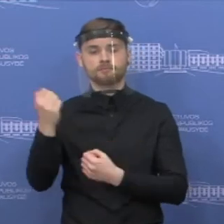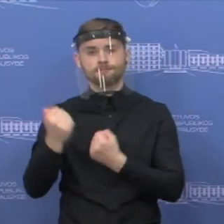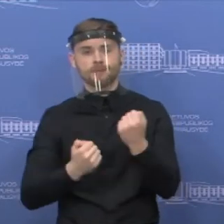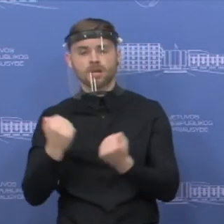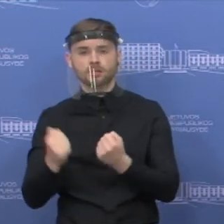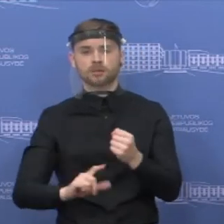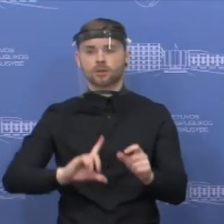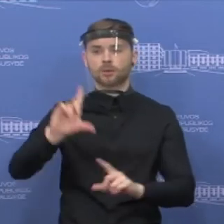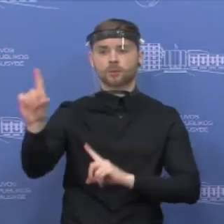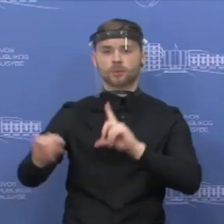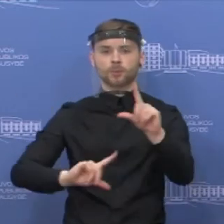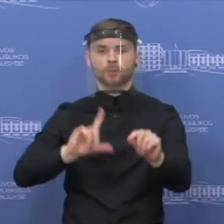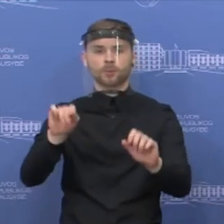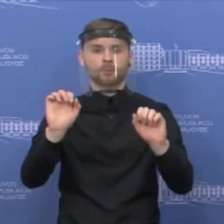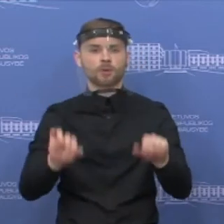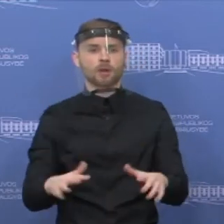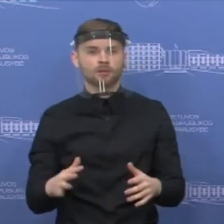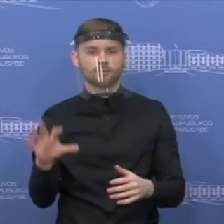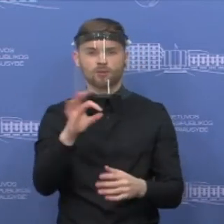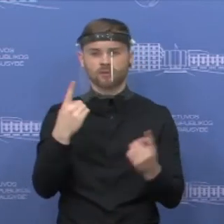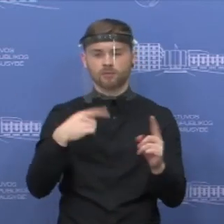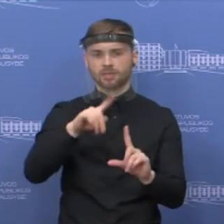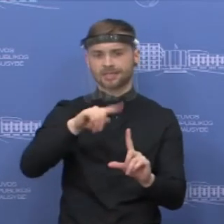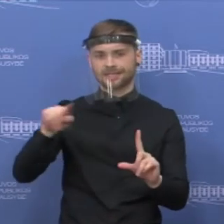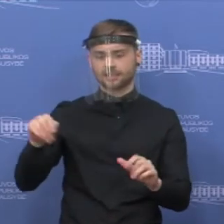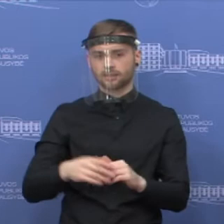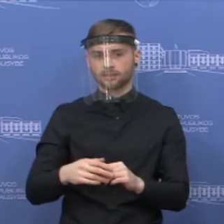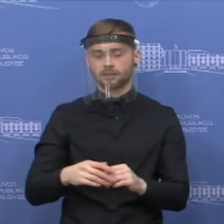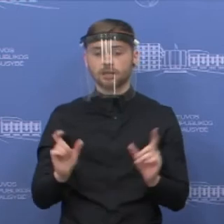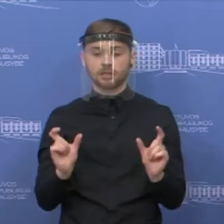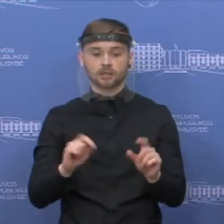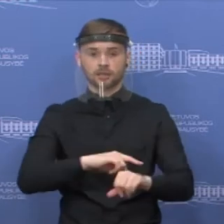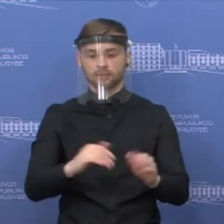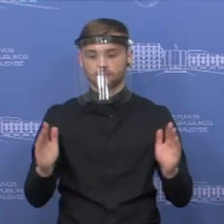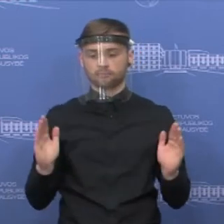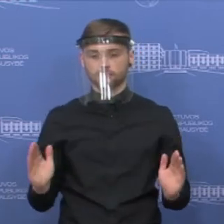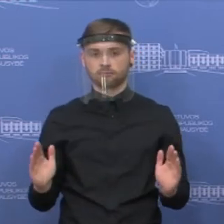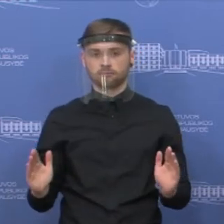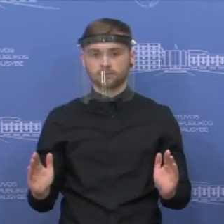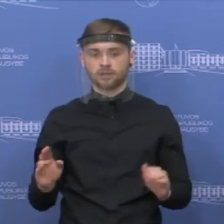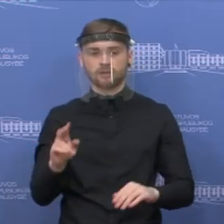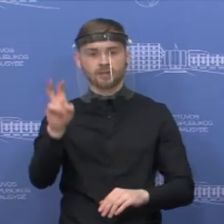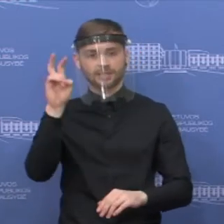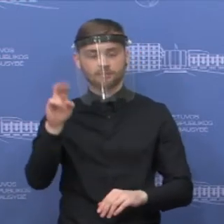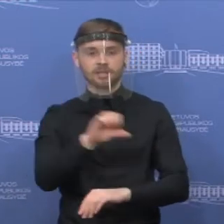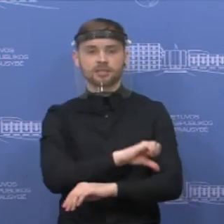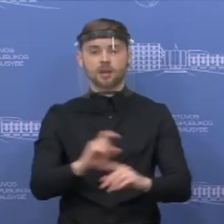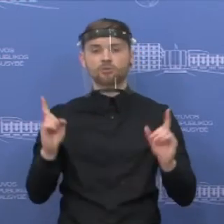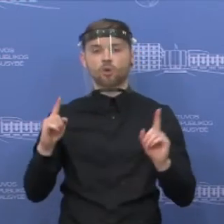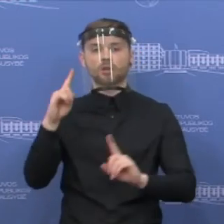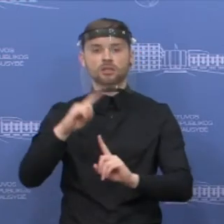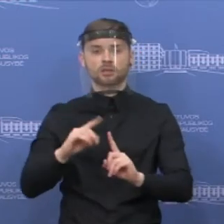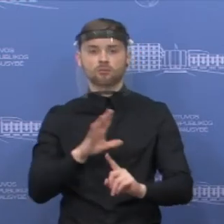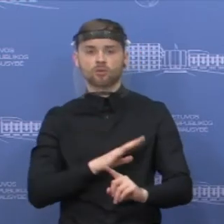vykimo statistikos. Per karantinų laikotarpiu valstybės sienos apsaugos tarnyba įvertino